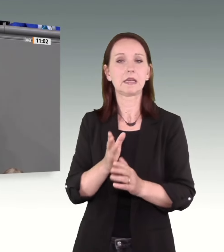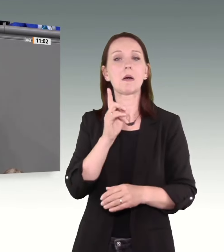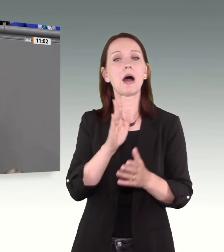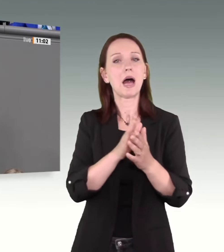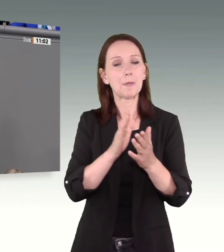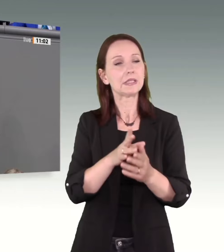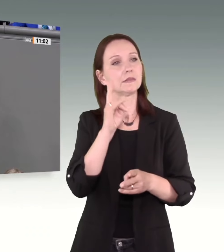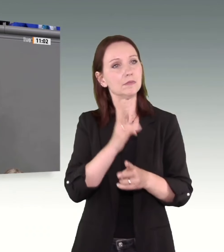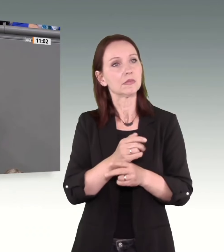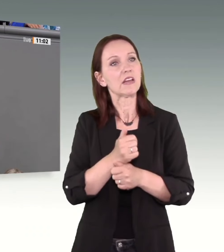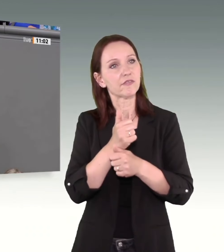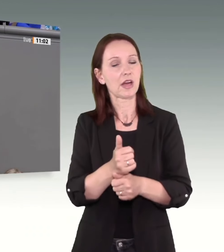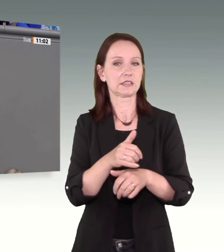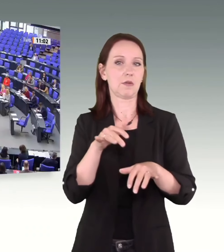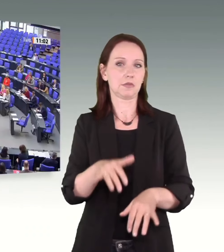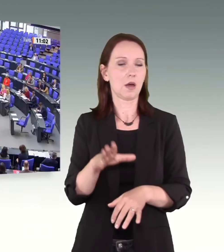durchdacht. Vielen Dank.